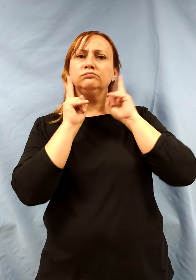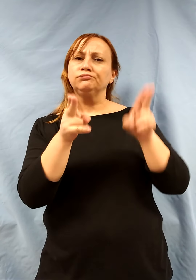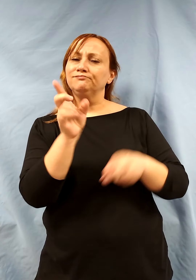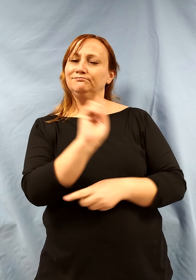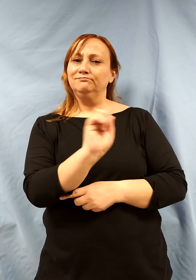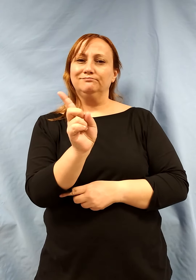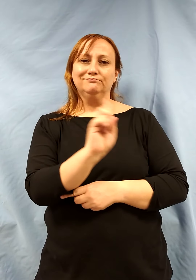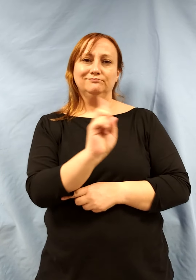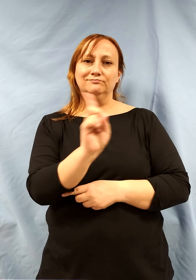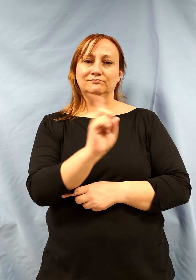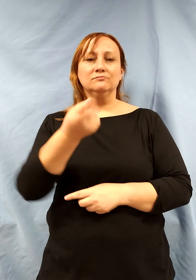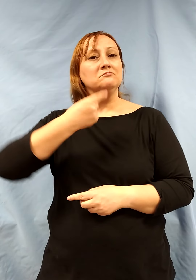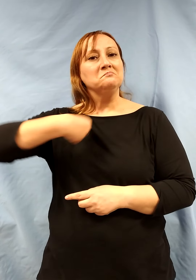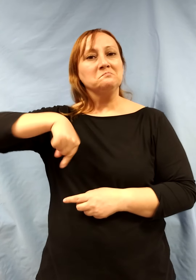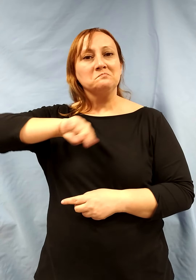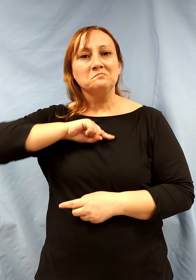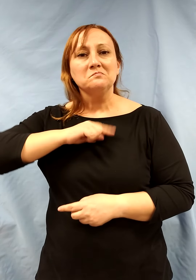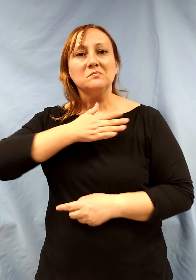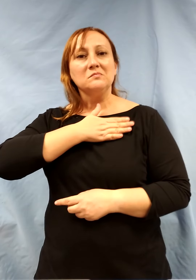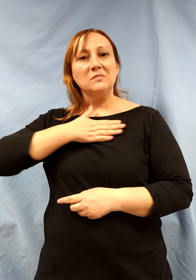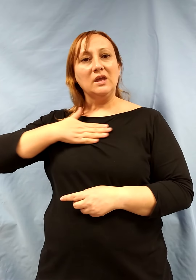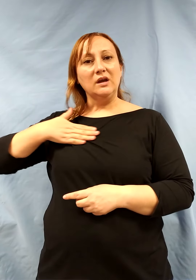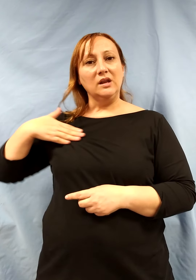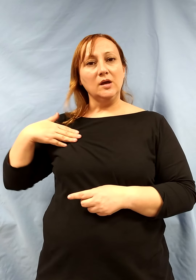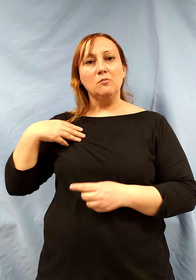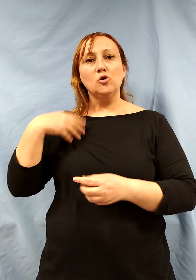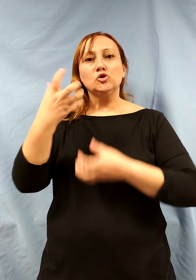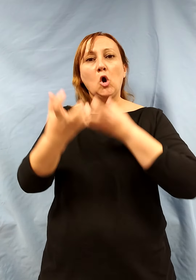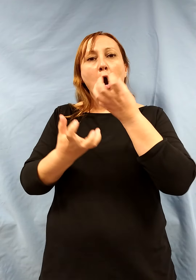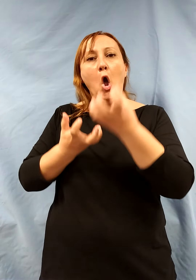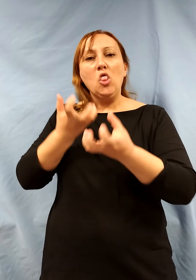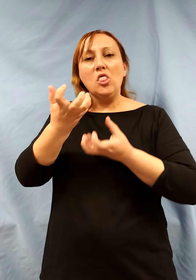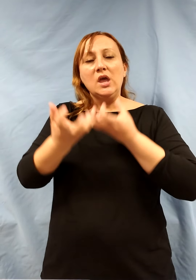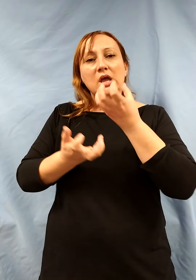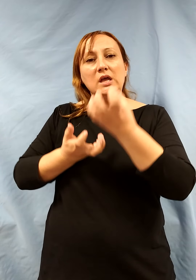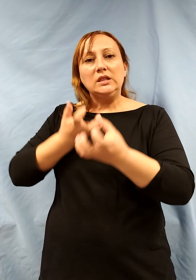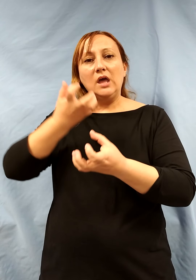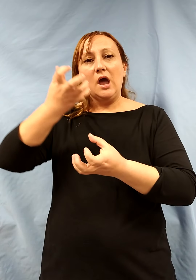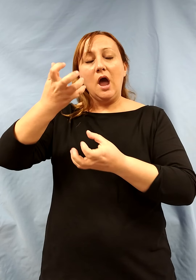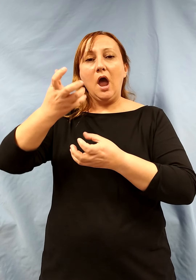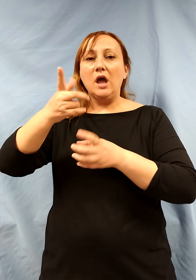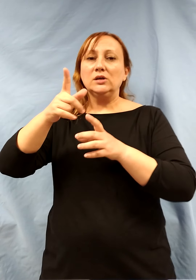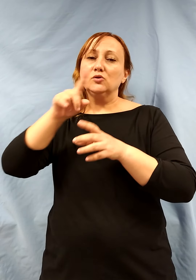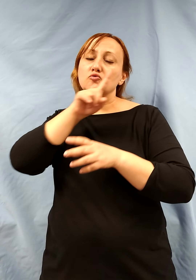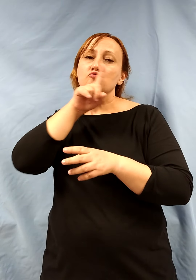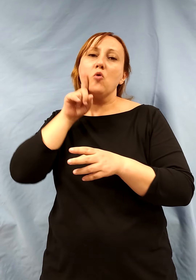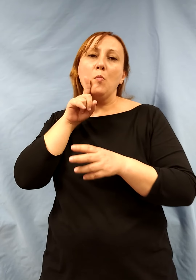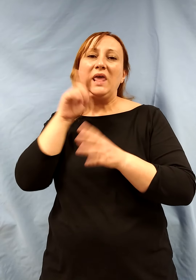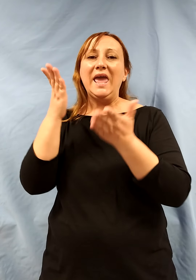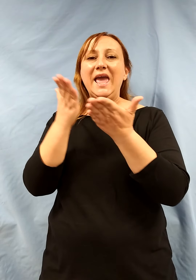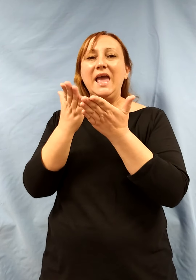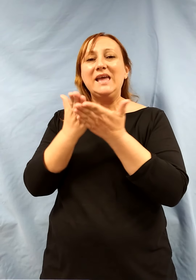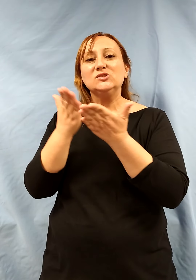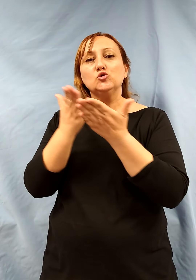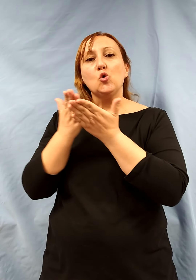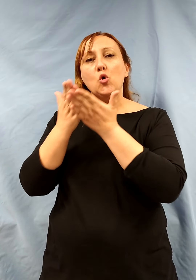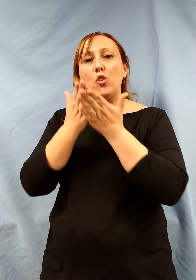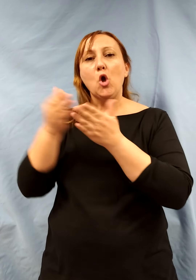Vamos a ampliar el contenido de nuestra cocina Estudio Lab ¡Vamos! ¡Vamos!